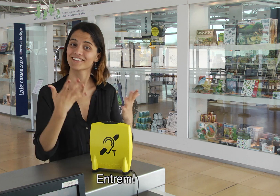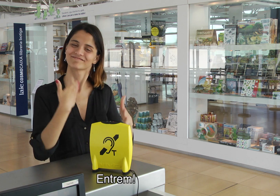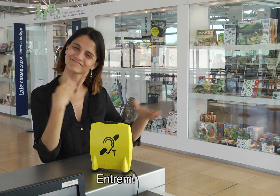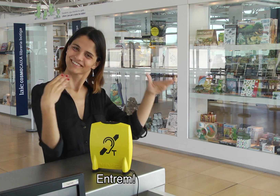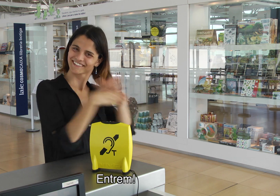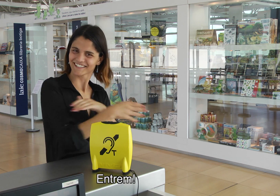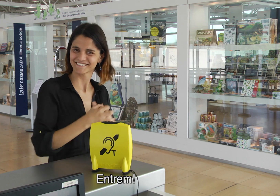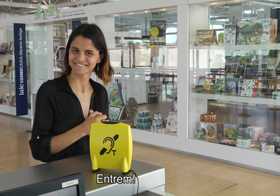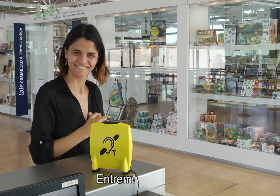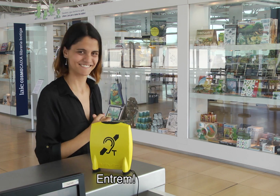Entrem!